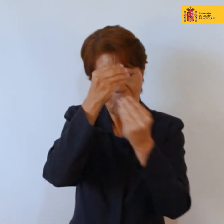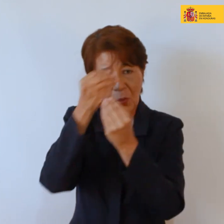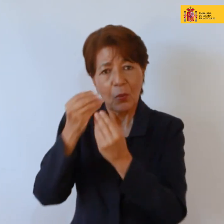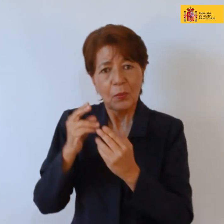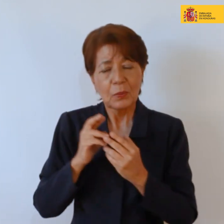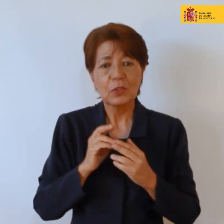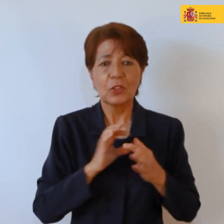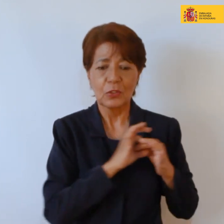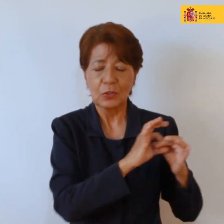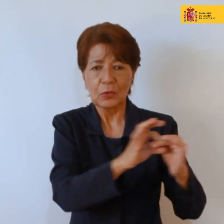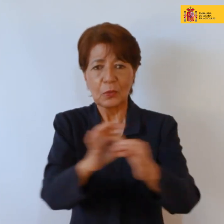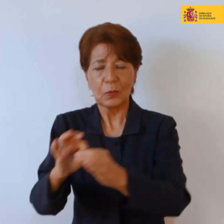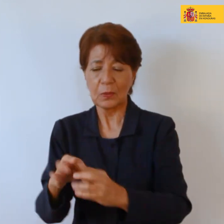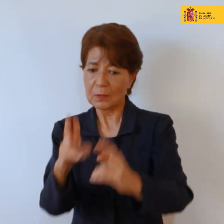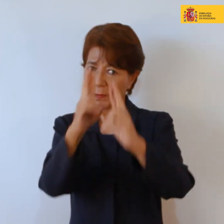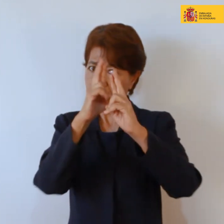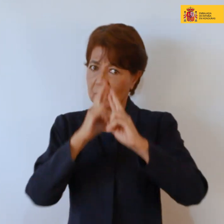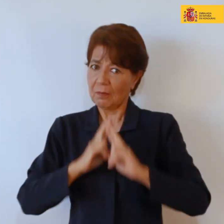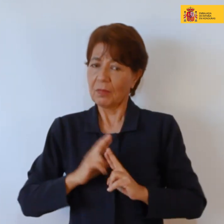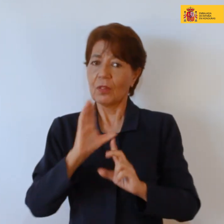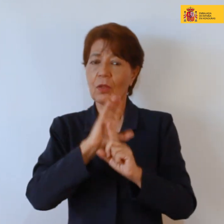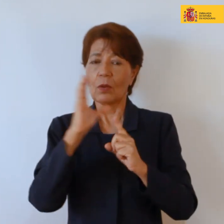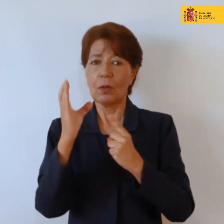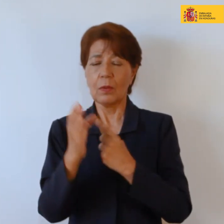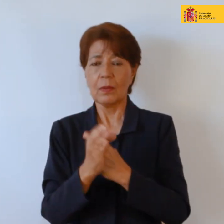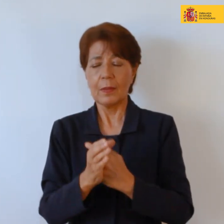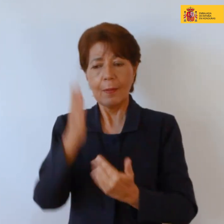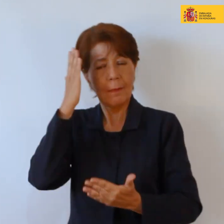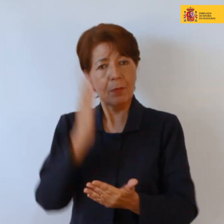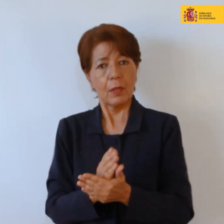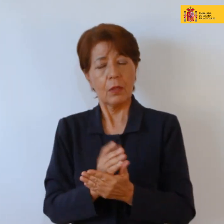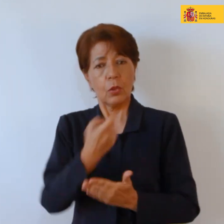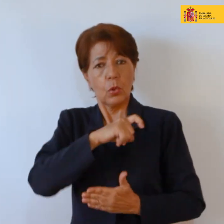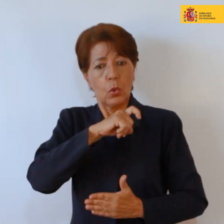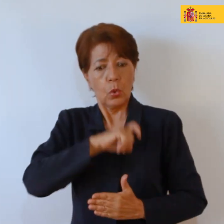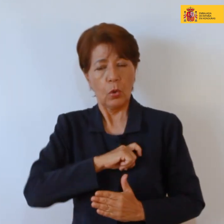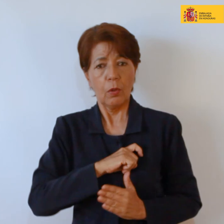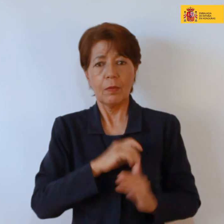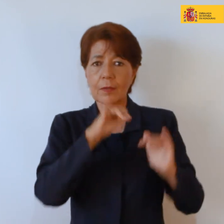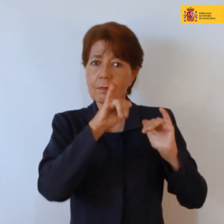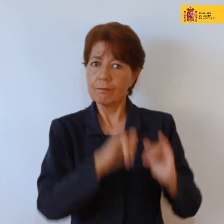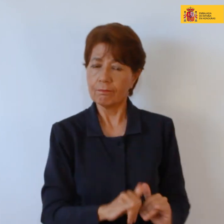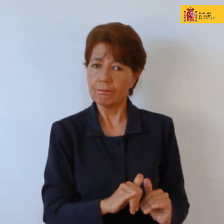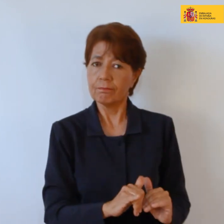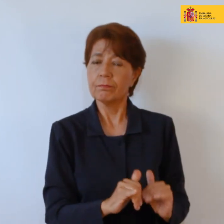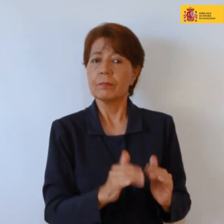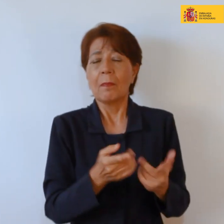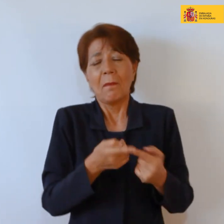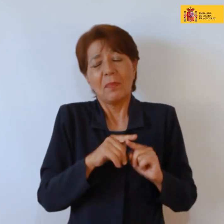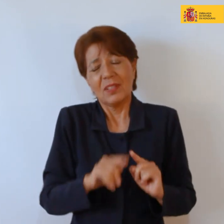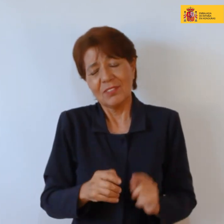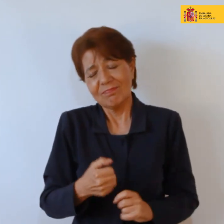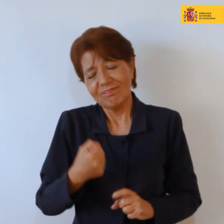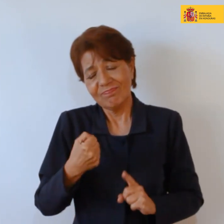dignidad durante diez años impidiendo que los españoles construyeran un asentamiento permanente aunque luego desgraciadamente eso luego